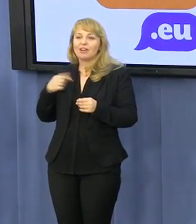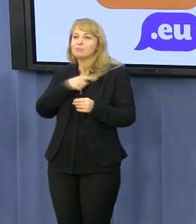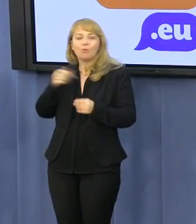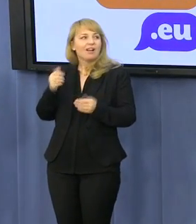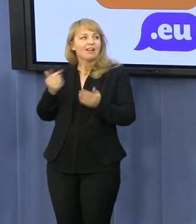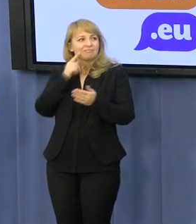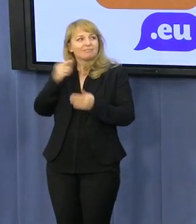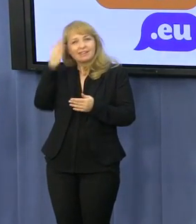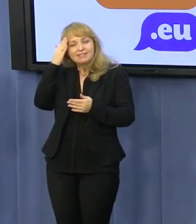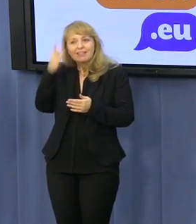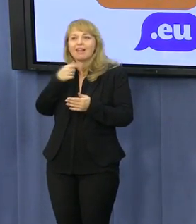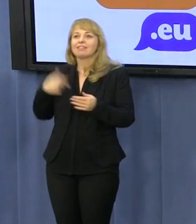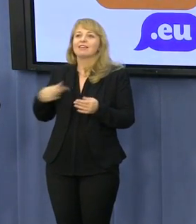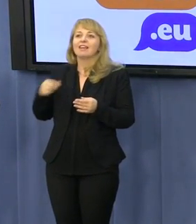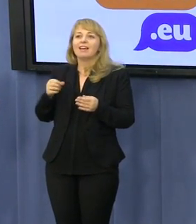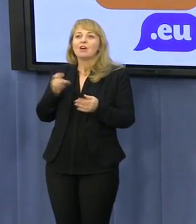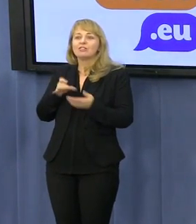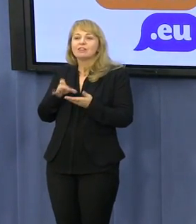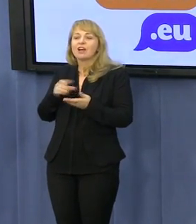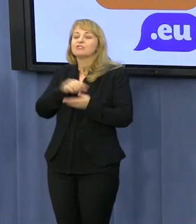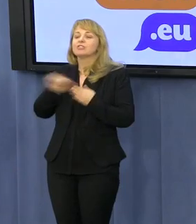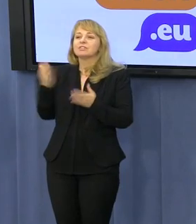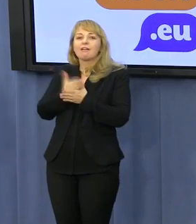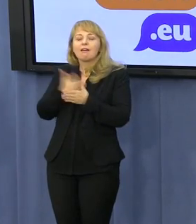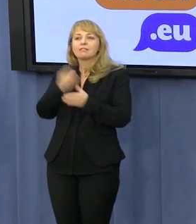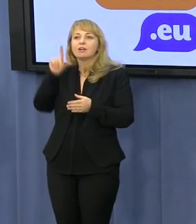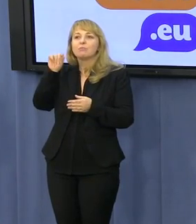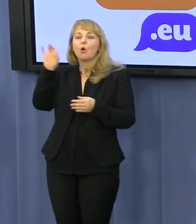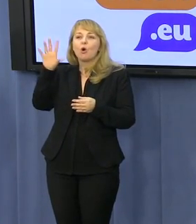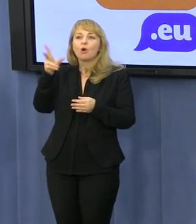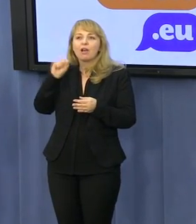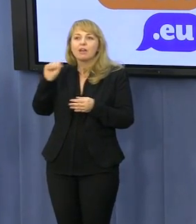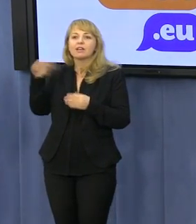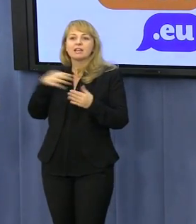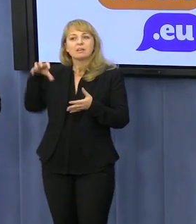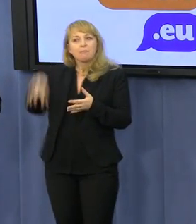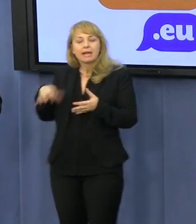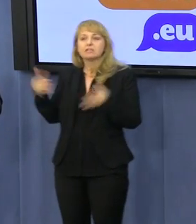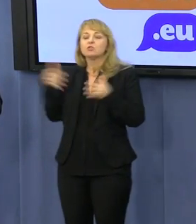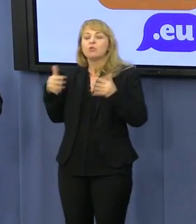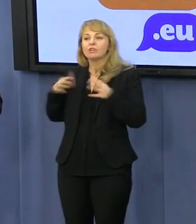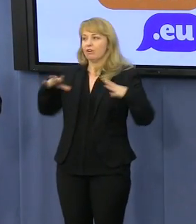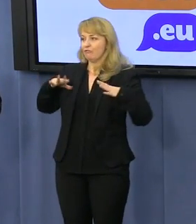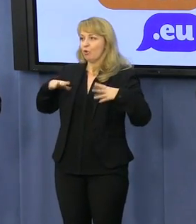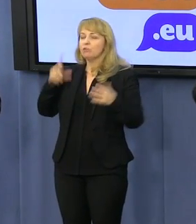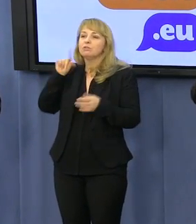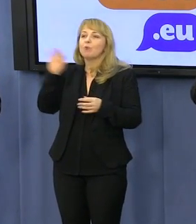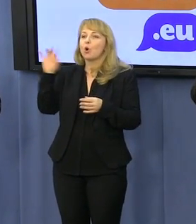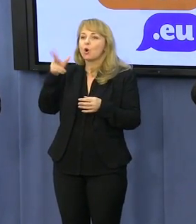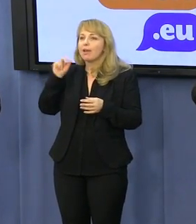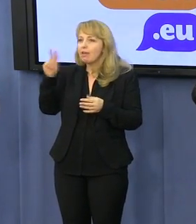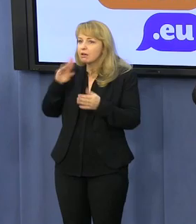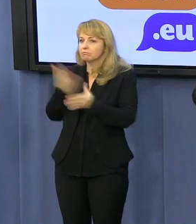pokerowy w Polsce Marcin Chorecki, jednocześnie przedstawiciel Stowarzyszenia Wolny Poker. Dzień Państwu. Dzisiejsza